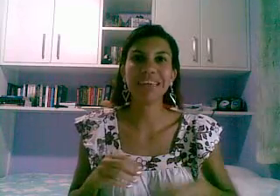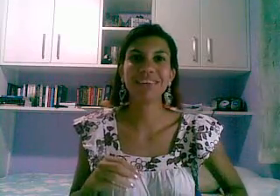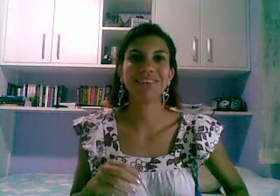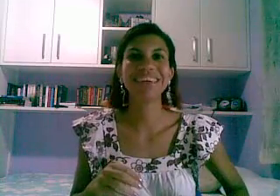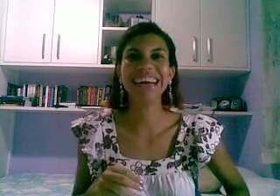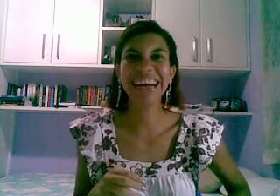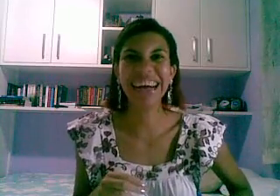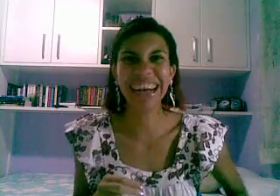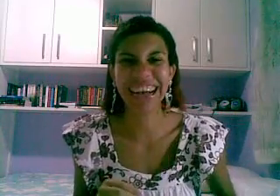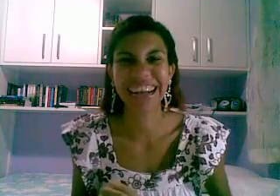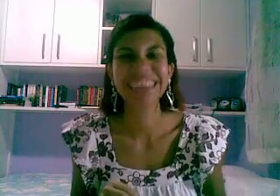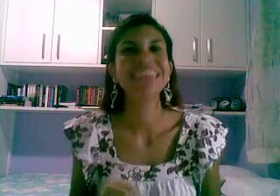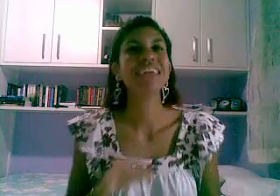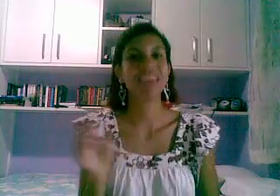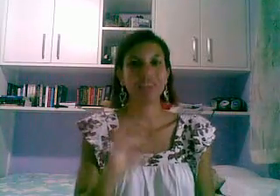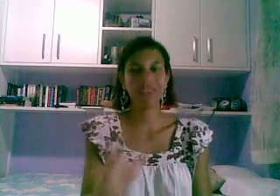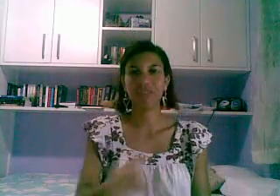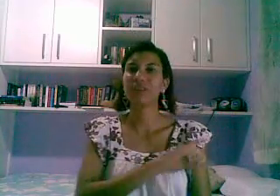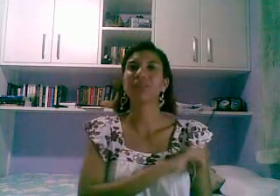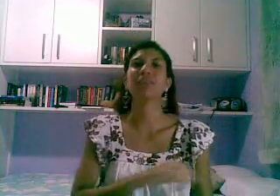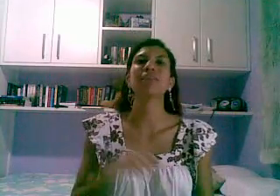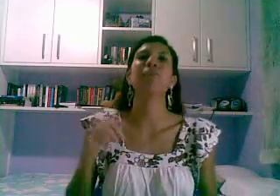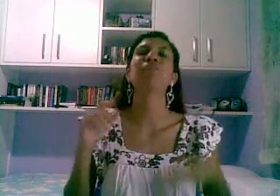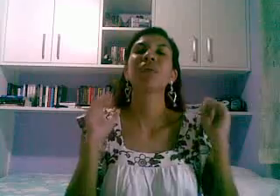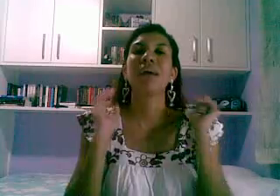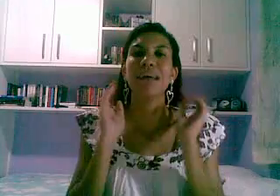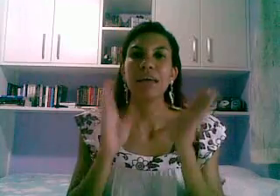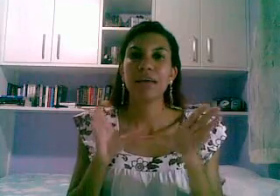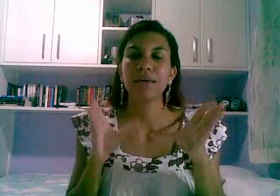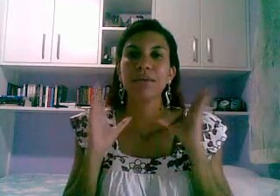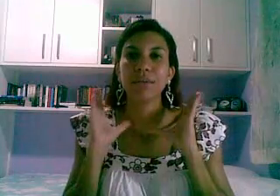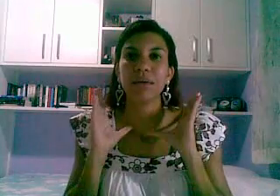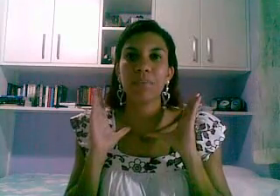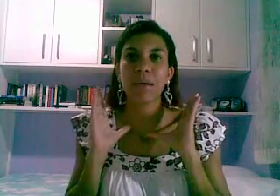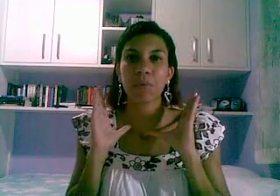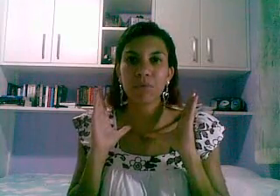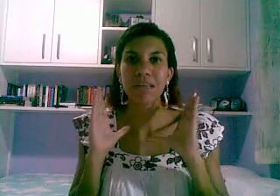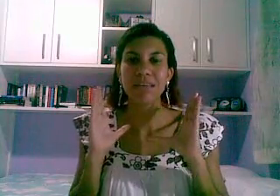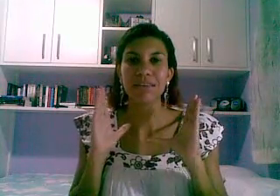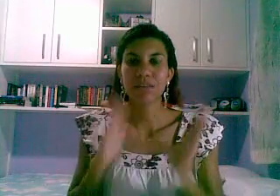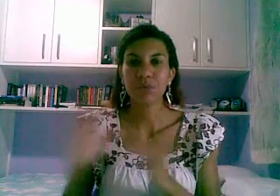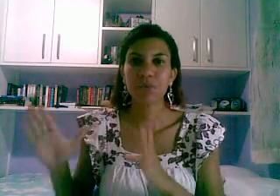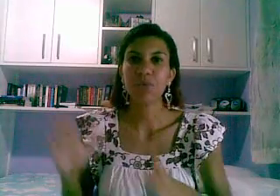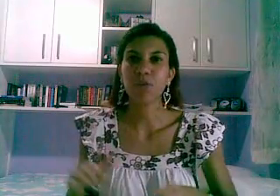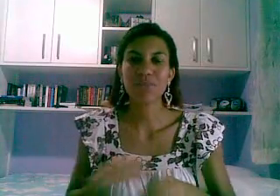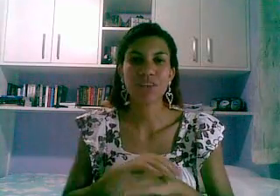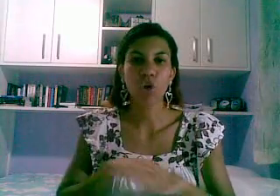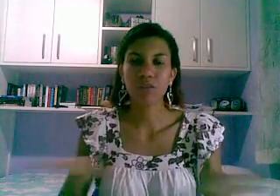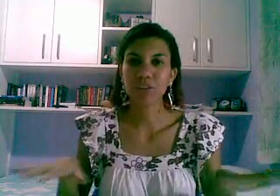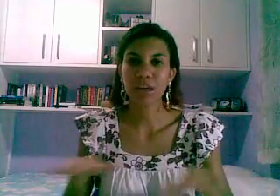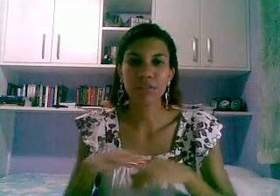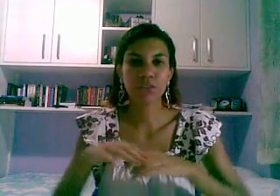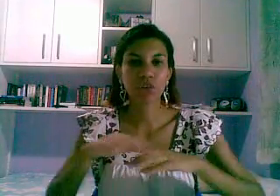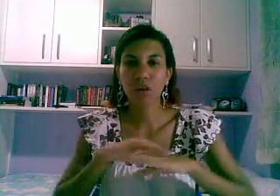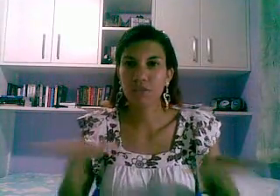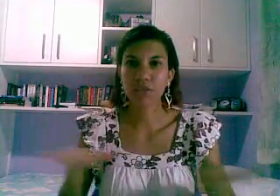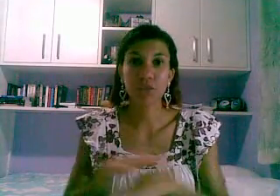veneno não, isso não vai acontecer com certeza, 2011 novas livros, novos